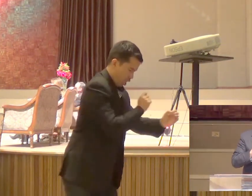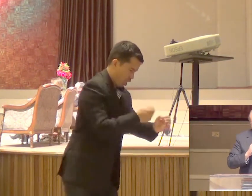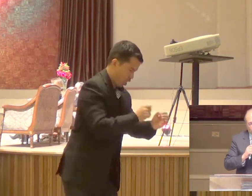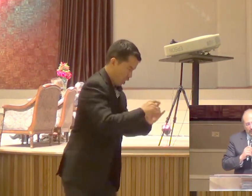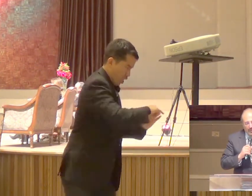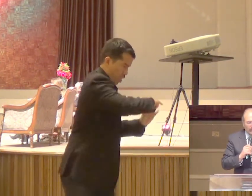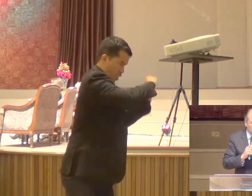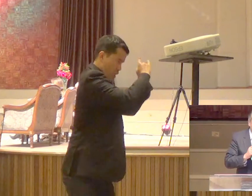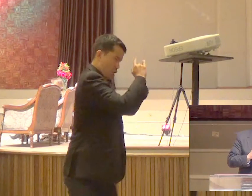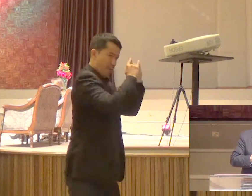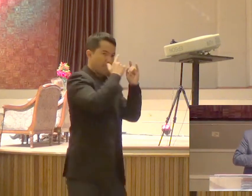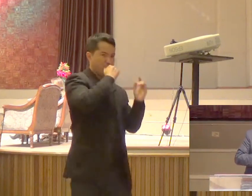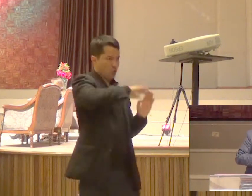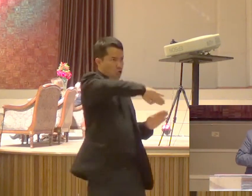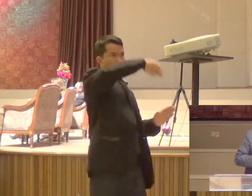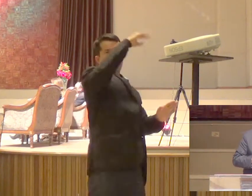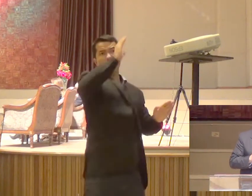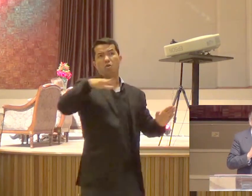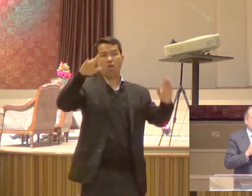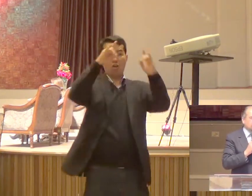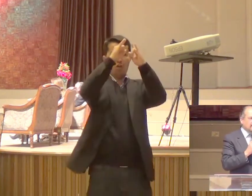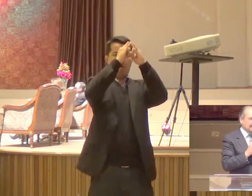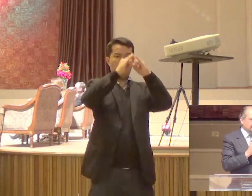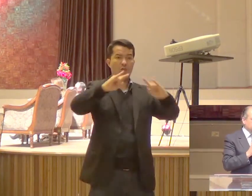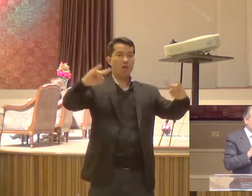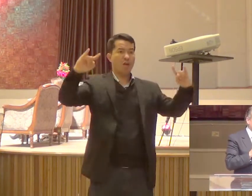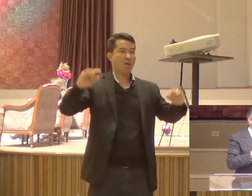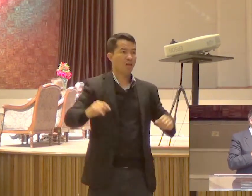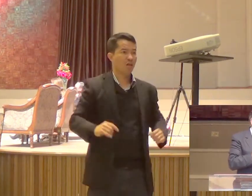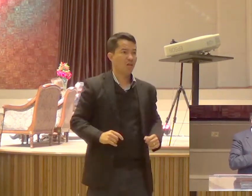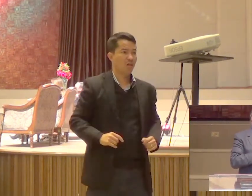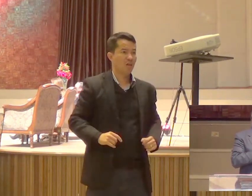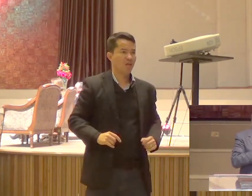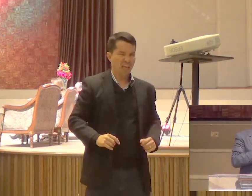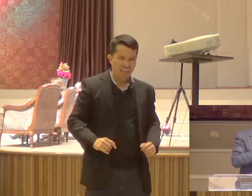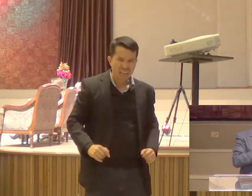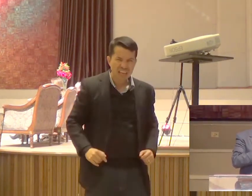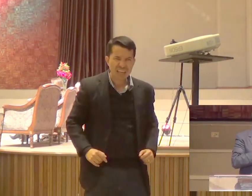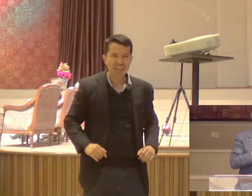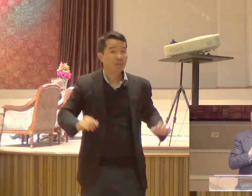Mas isso Era um apóstolo Não era a função dele Gente não tem Esse negócio De função